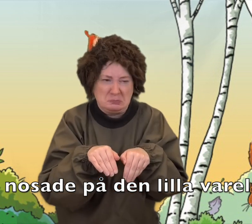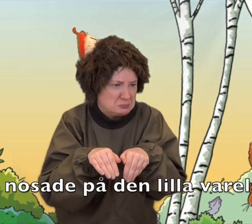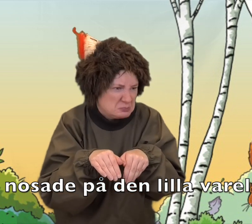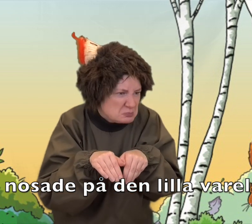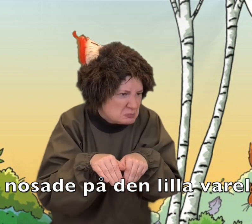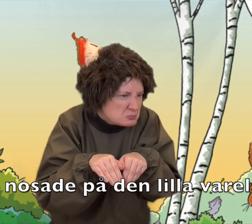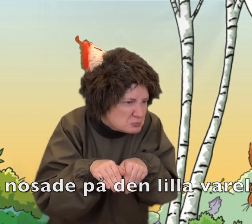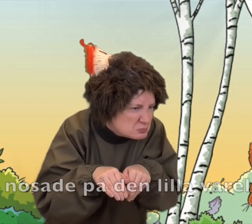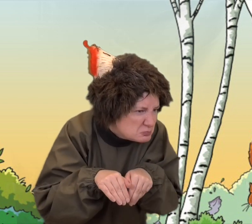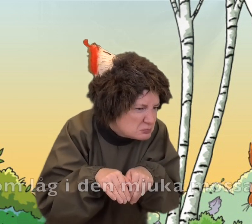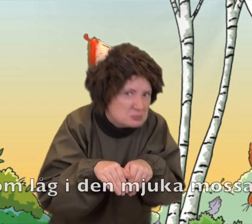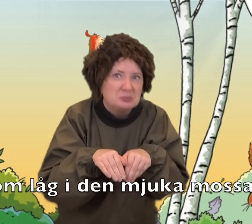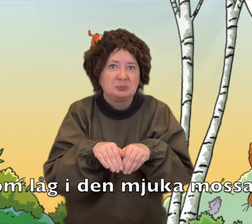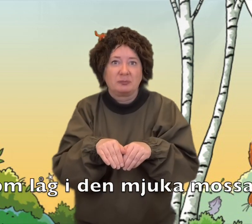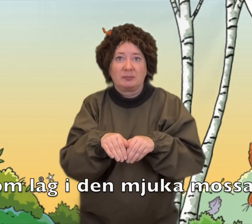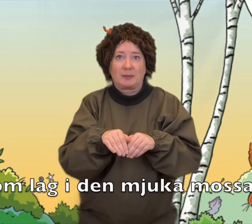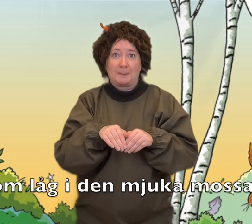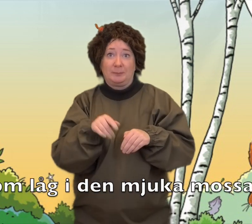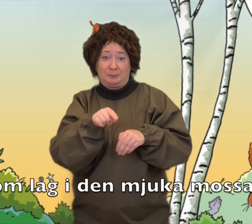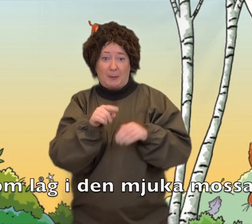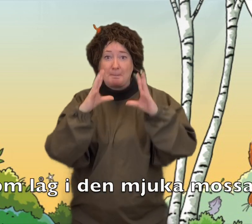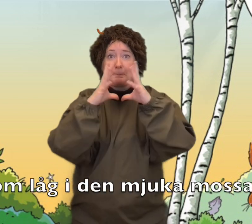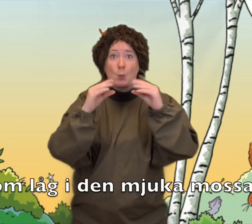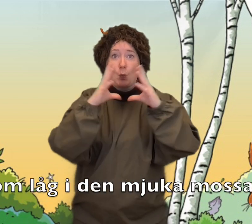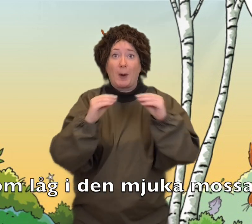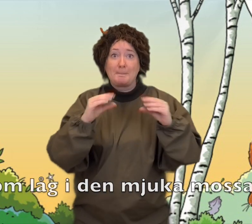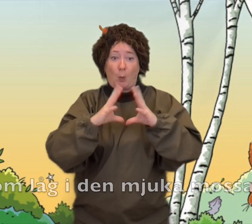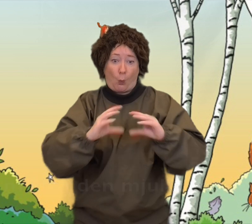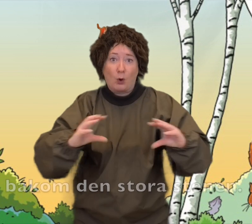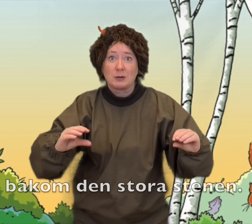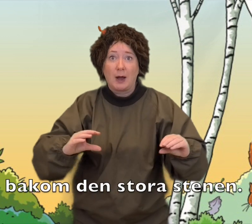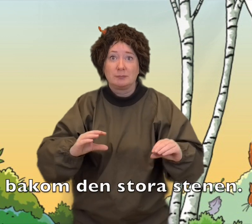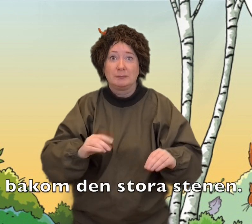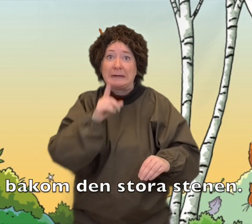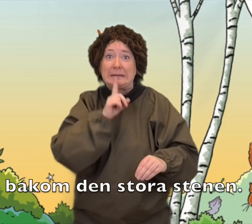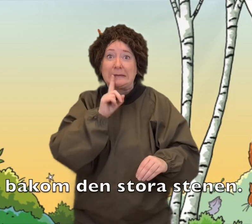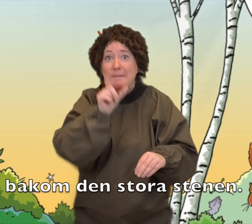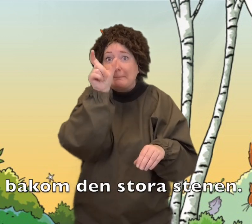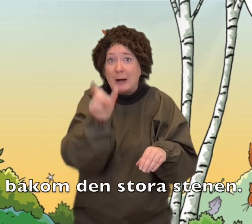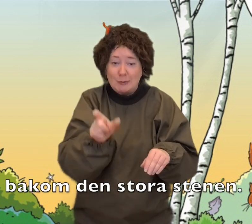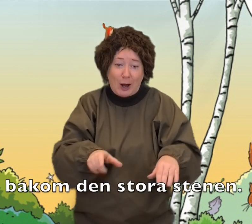varelsen som låg i den mjuka mossan bakom den stora stenen.